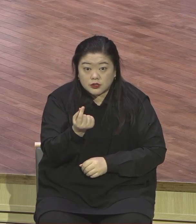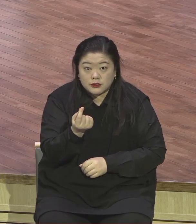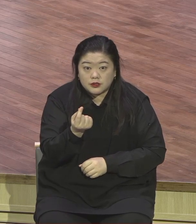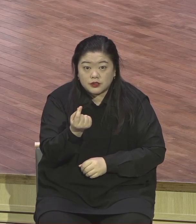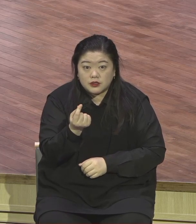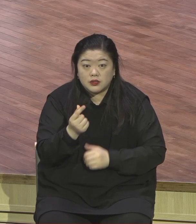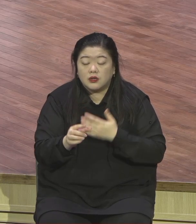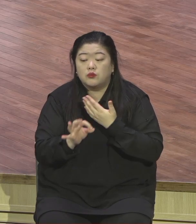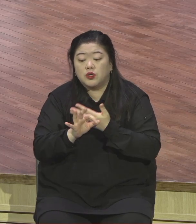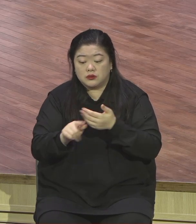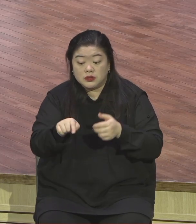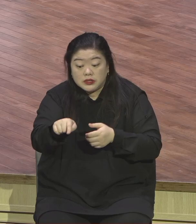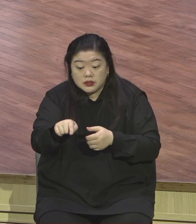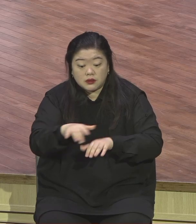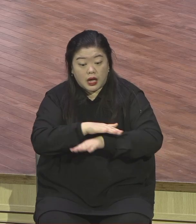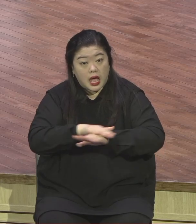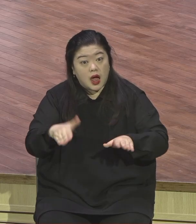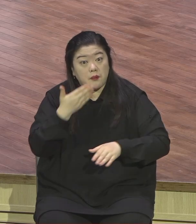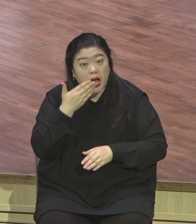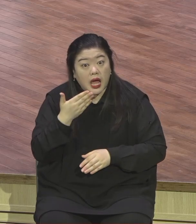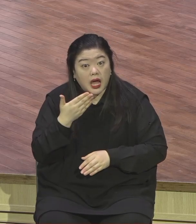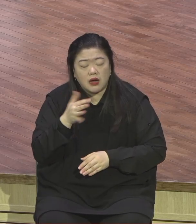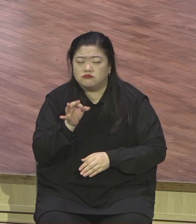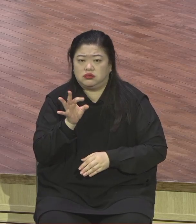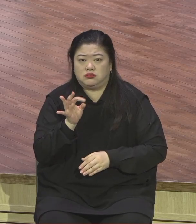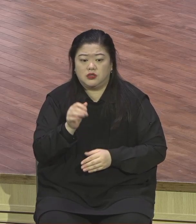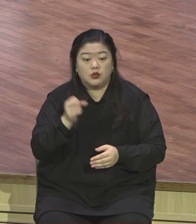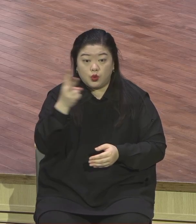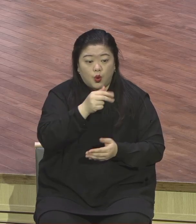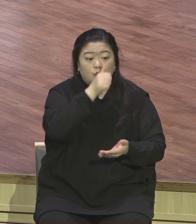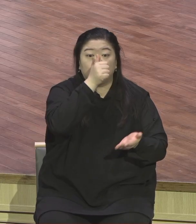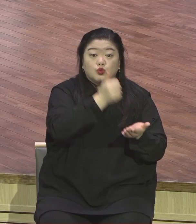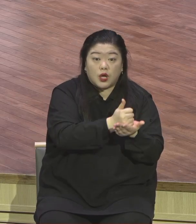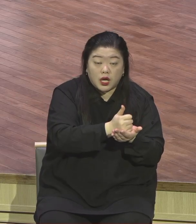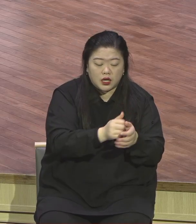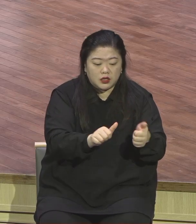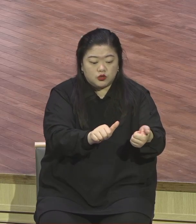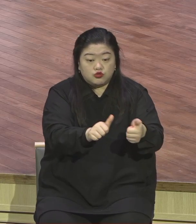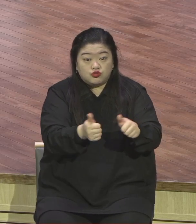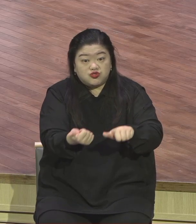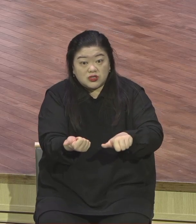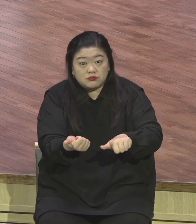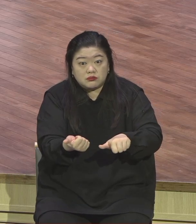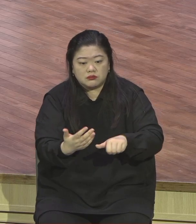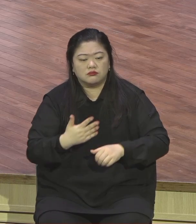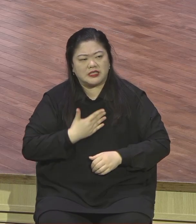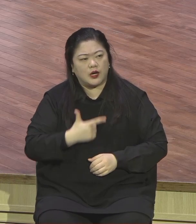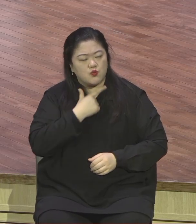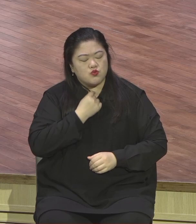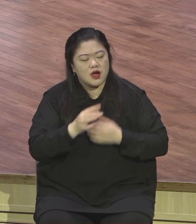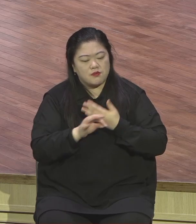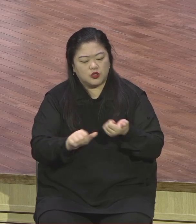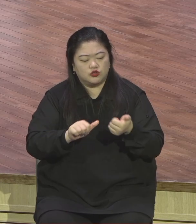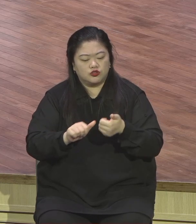해결할 수 없어요. 죄 문제, 죽음 문제 인간 노력으로 해결할 수가 없다고요. 어떻게 해결하느냐?